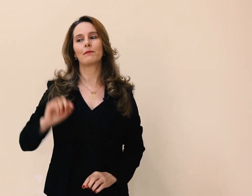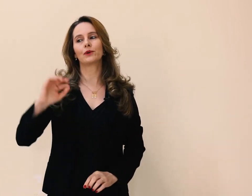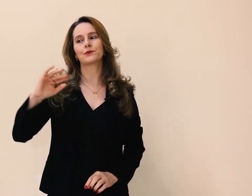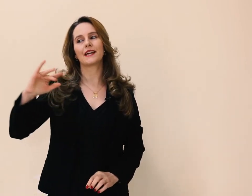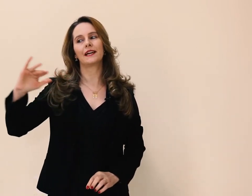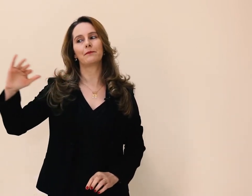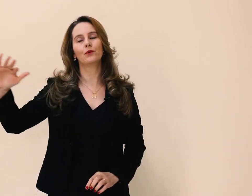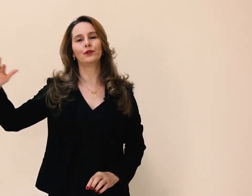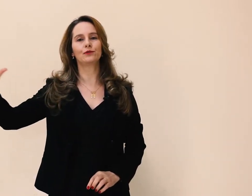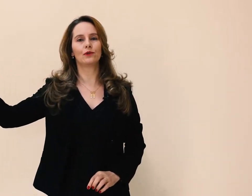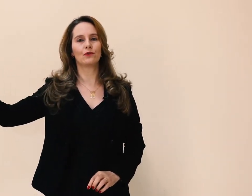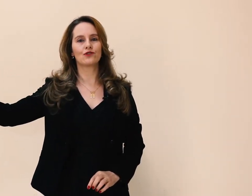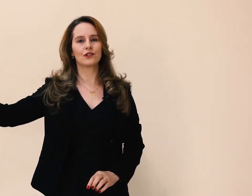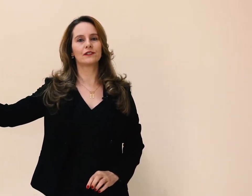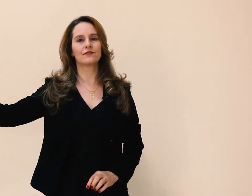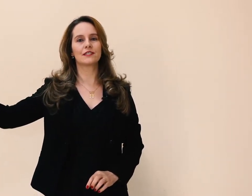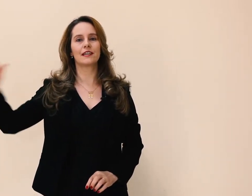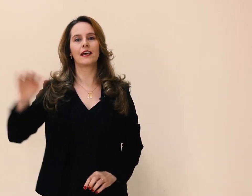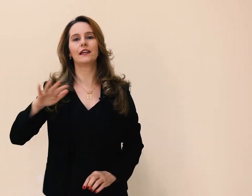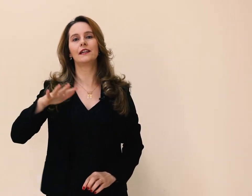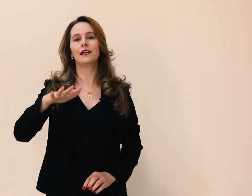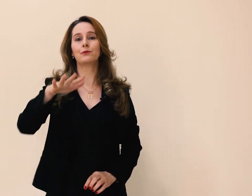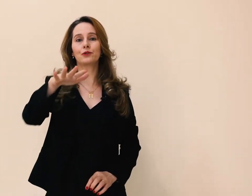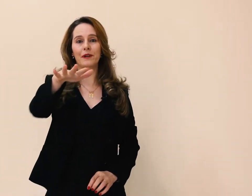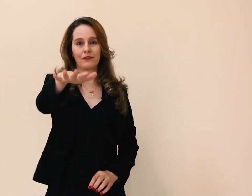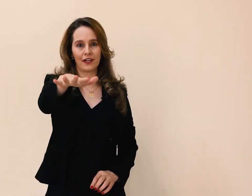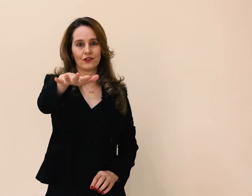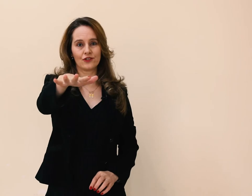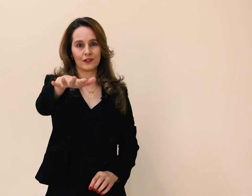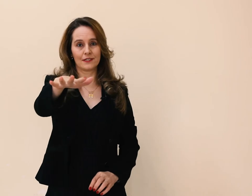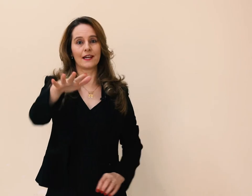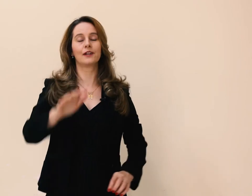mão não saia muito longe de você e nem muito para frente, certo?